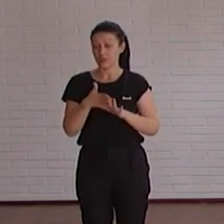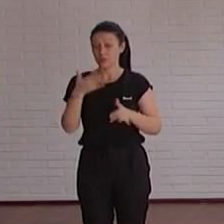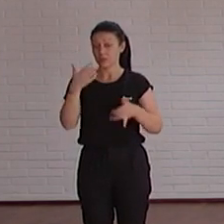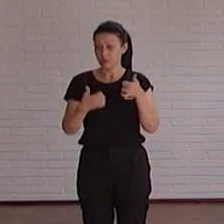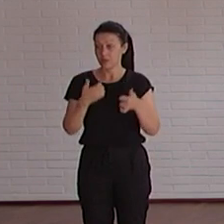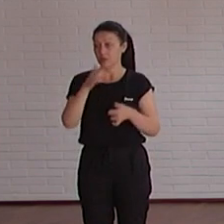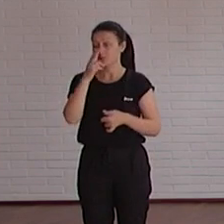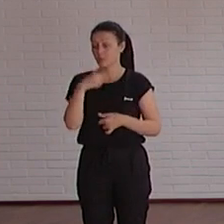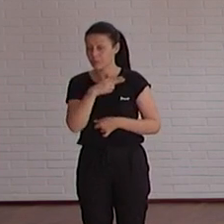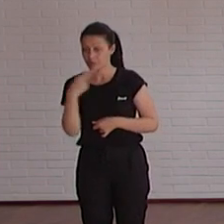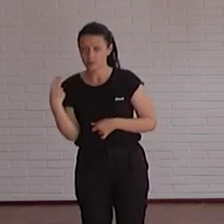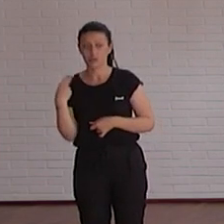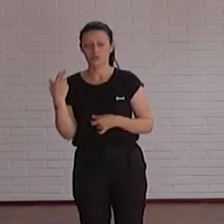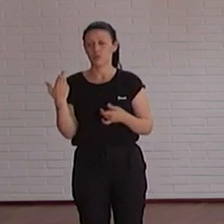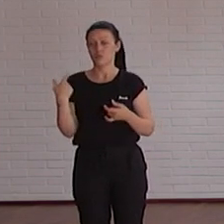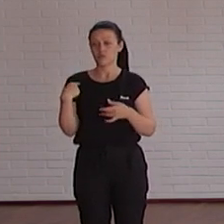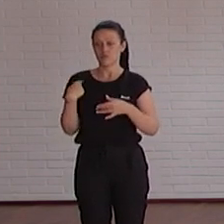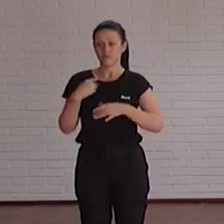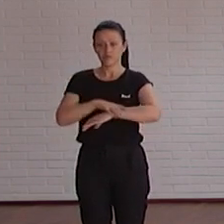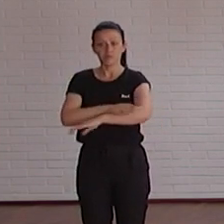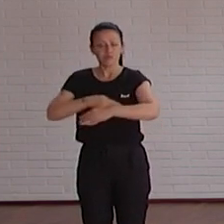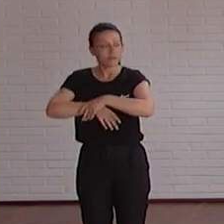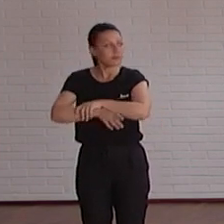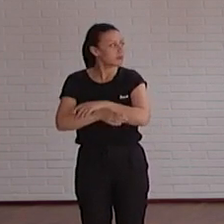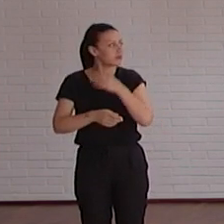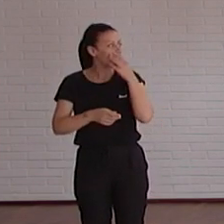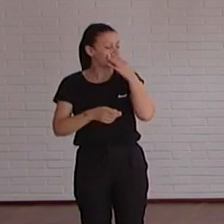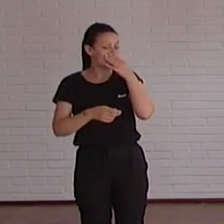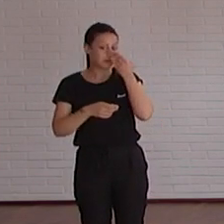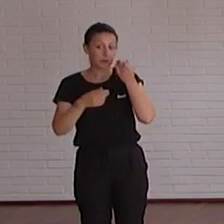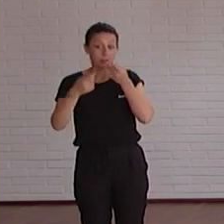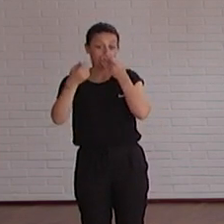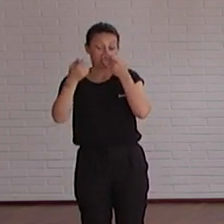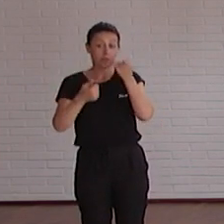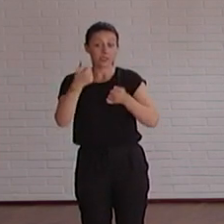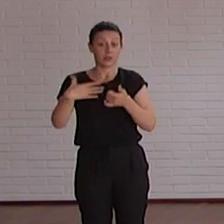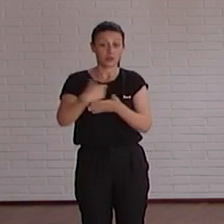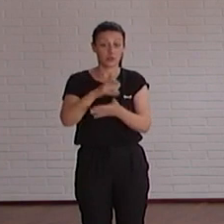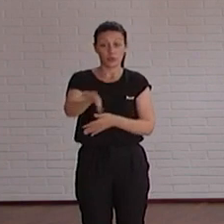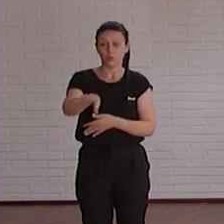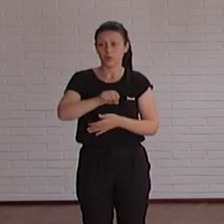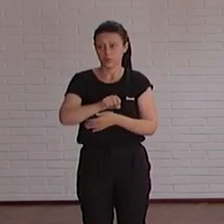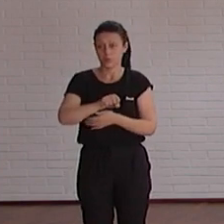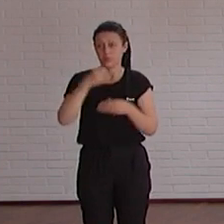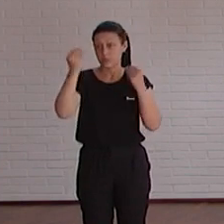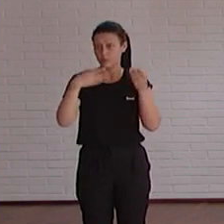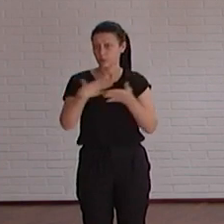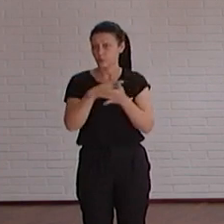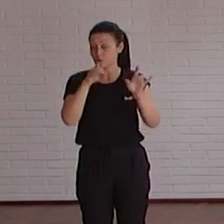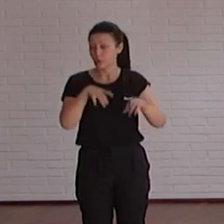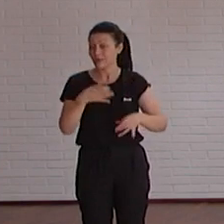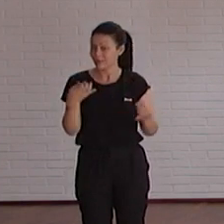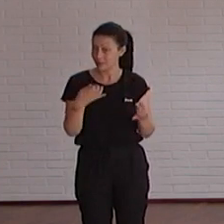como el compromiso la integridad entonces hemos cogido competencias que pensamos que tenemos que tener todos y además de